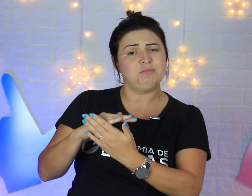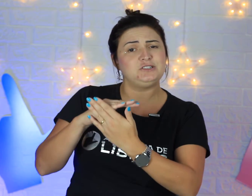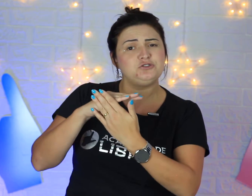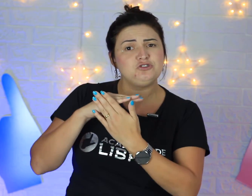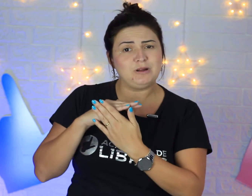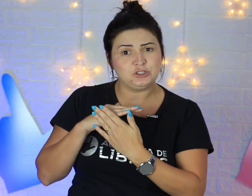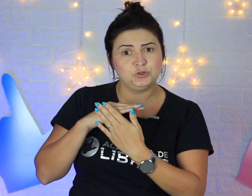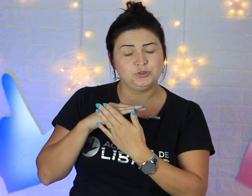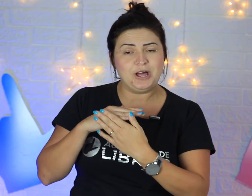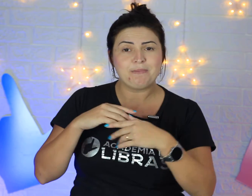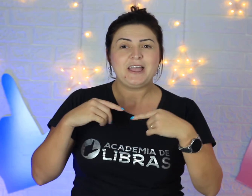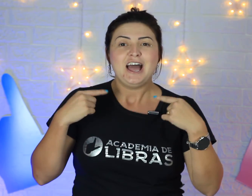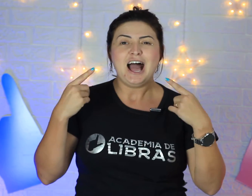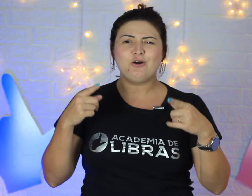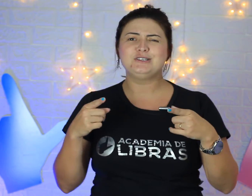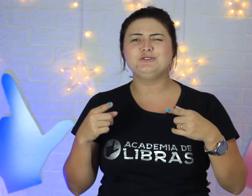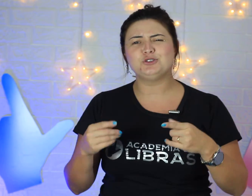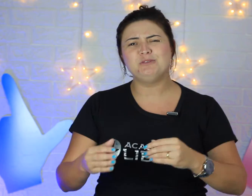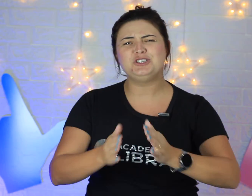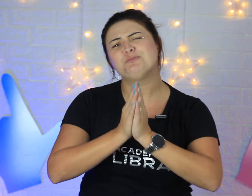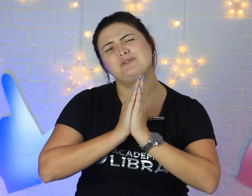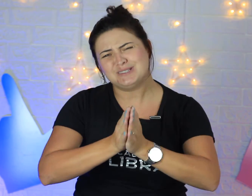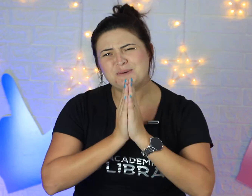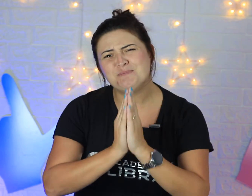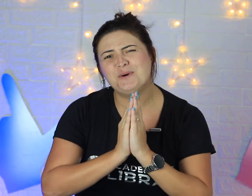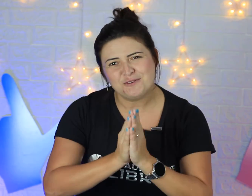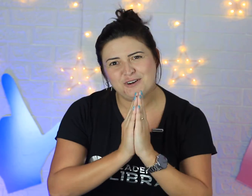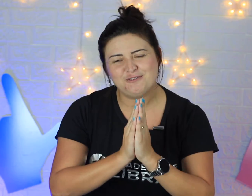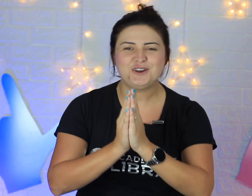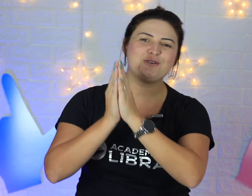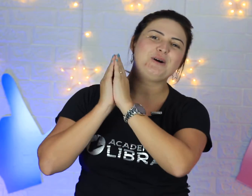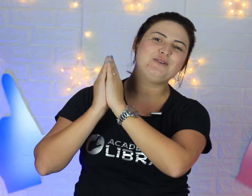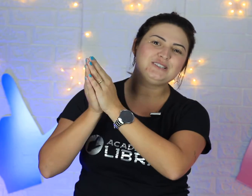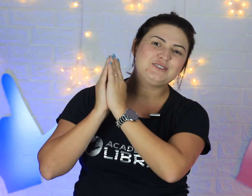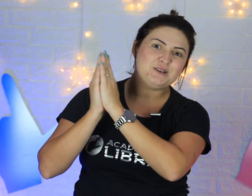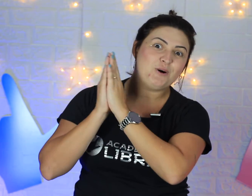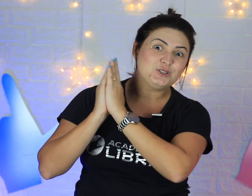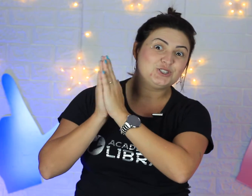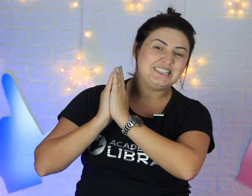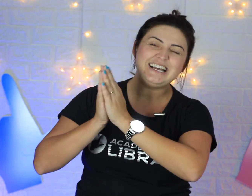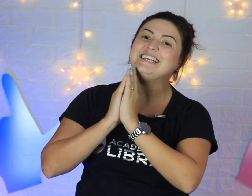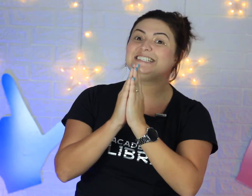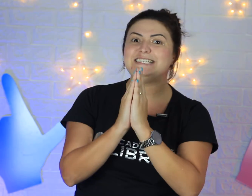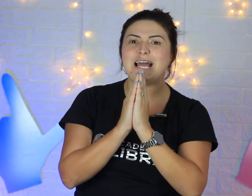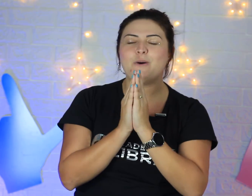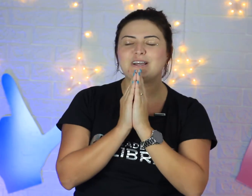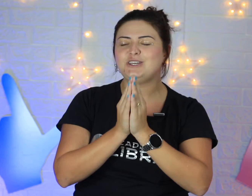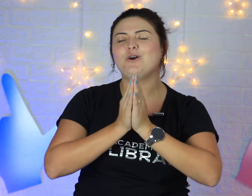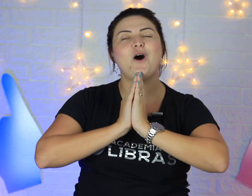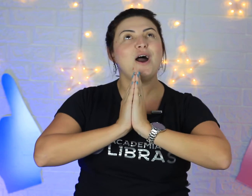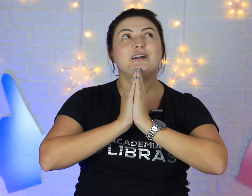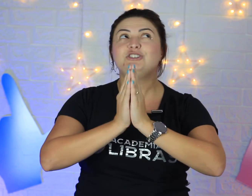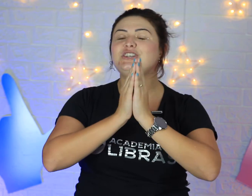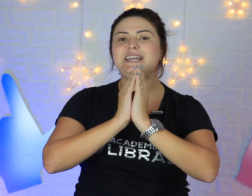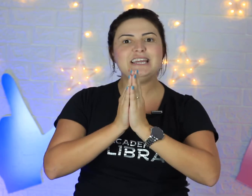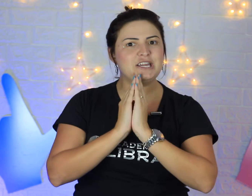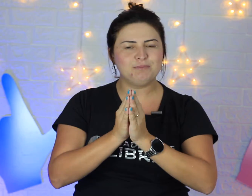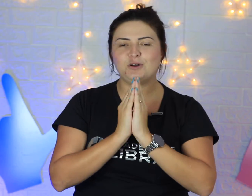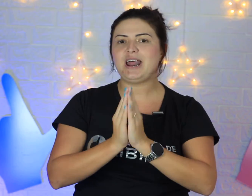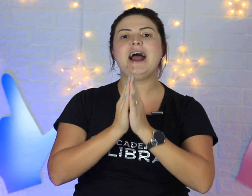Eu preciso de uma ajuda. Agora, se eu estou pedindo pra você por favor alguma coisa, você pode utilizar esse sinal aqui, ó, de implorar,